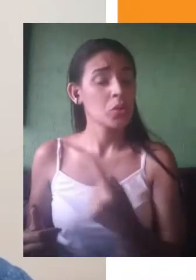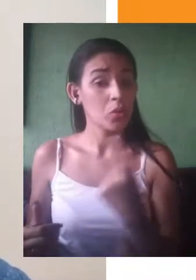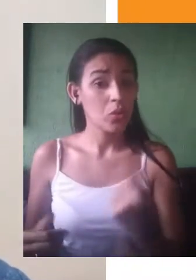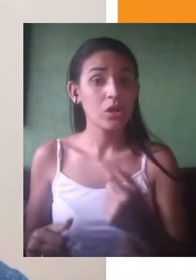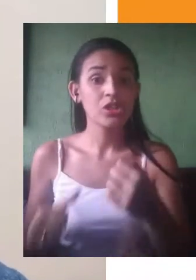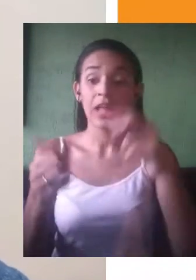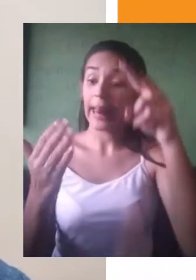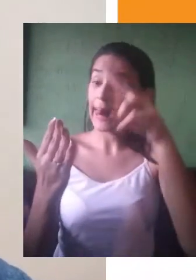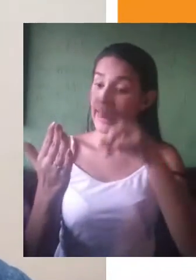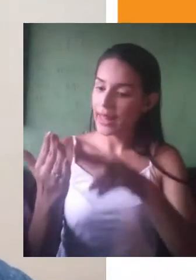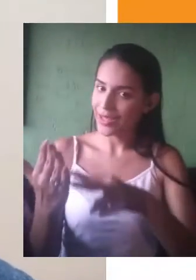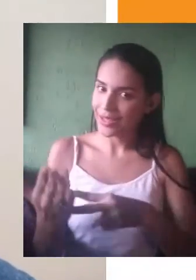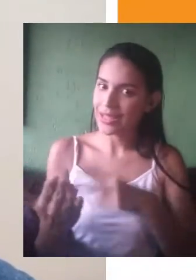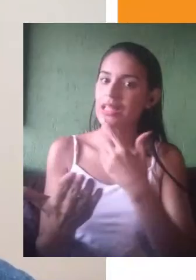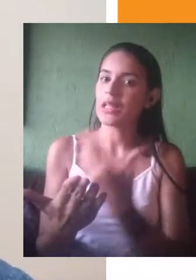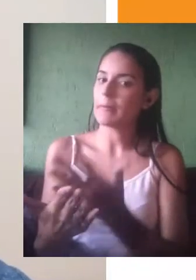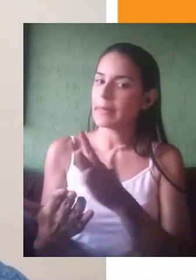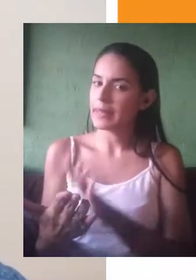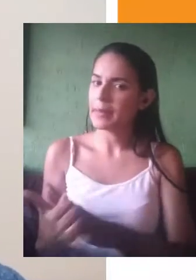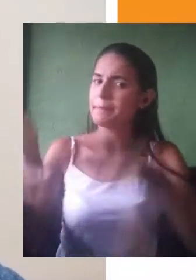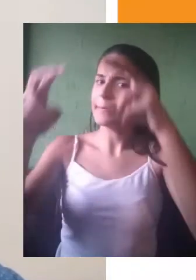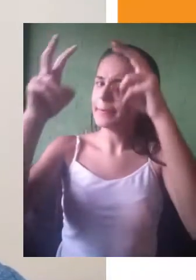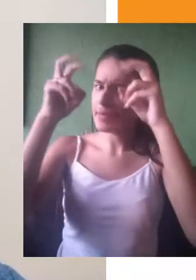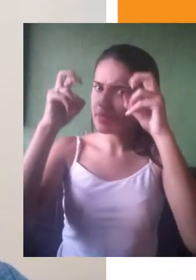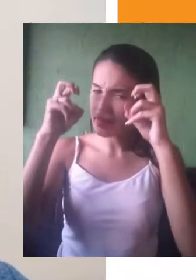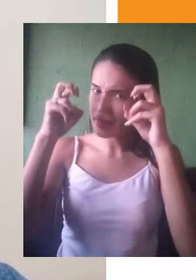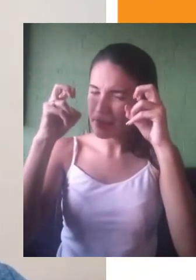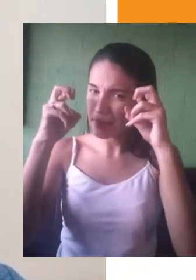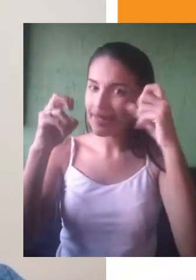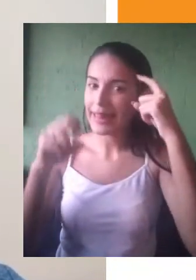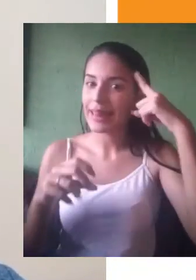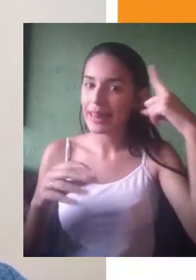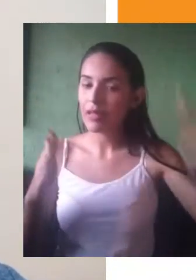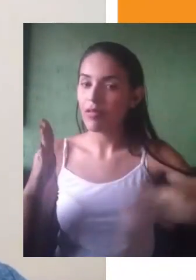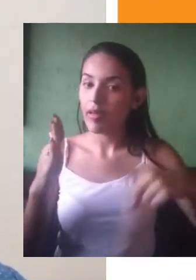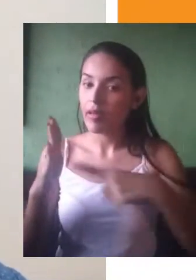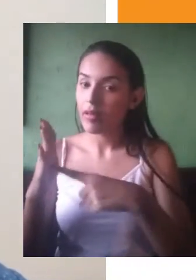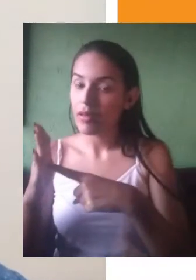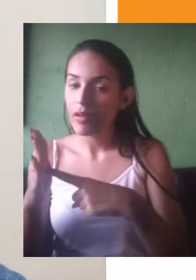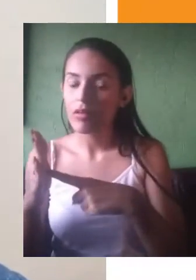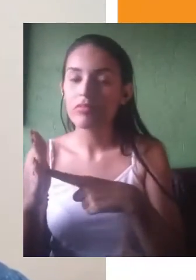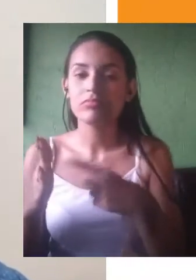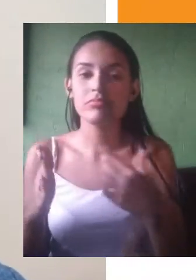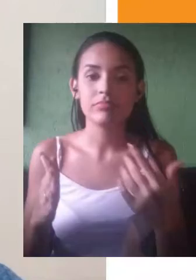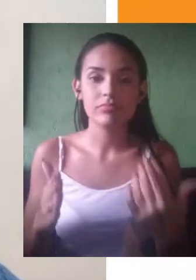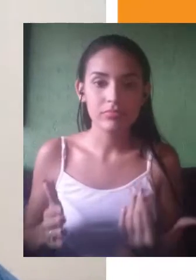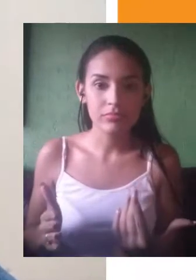perceber quais são as informações principais, qual é a sua ideia central, como que ele dialoga com a frase tema da